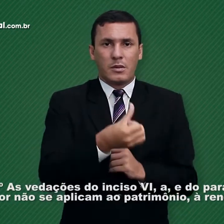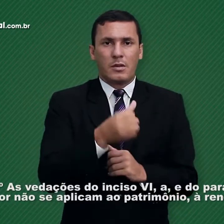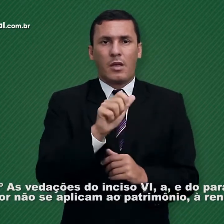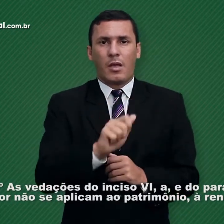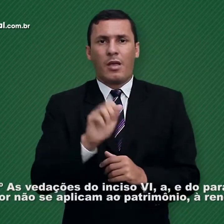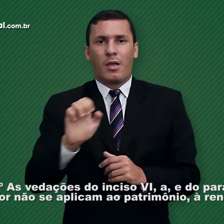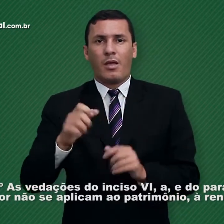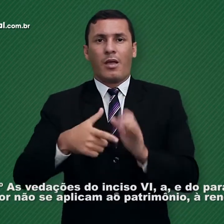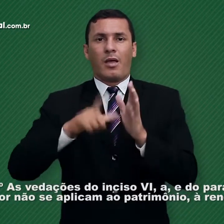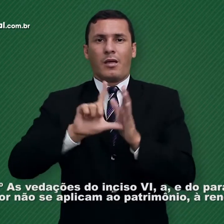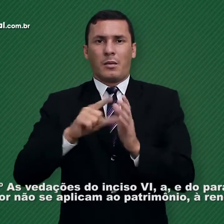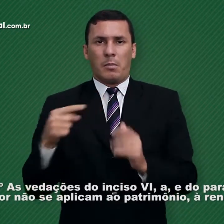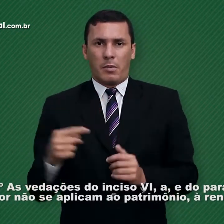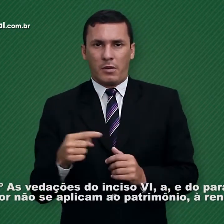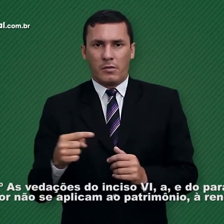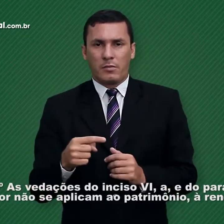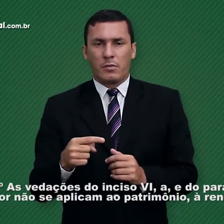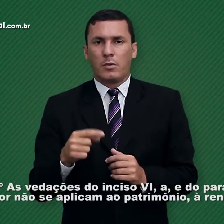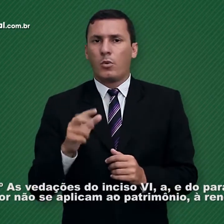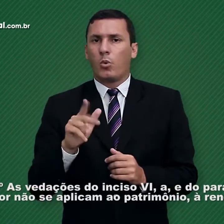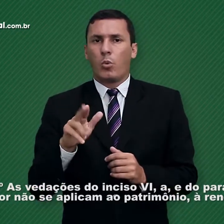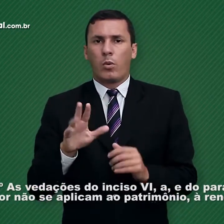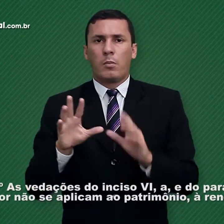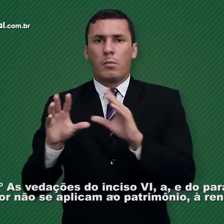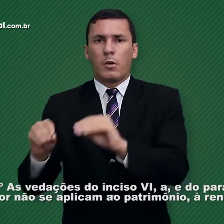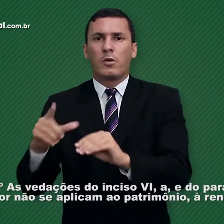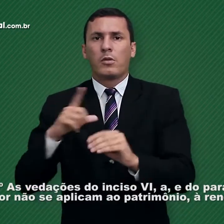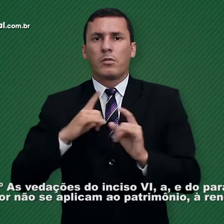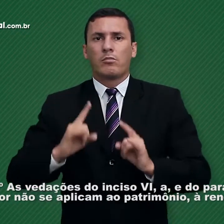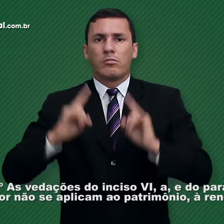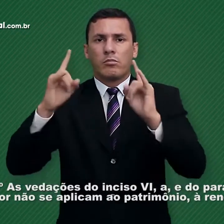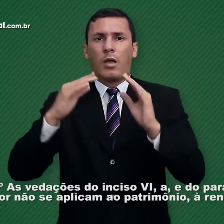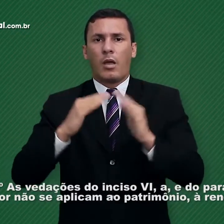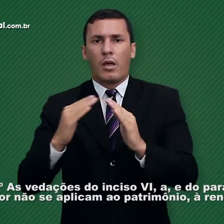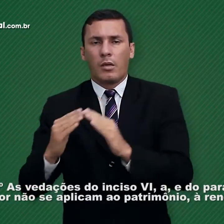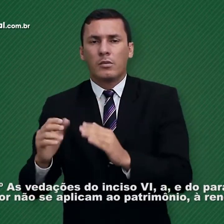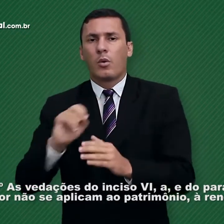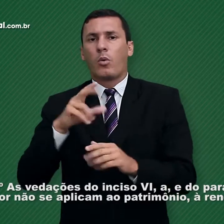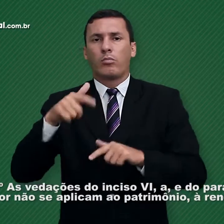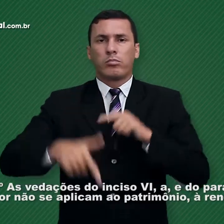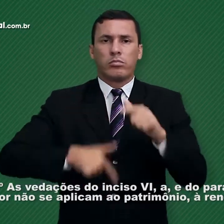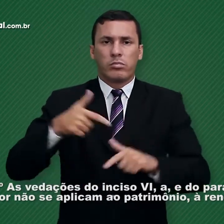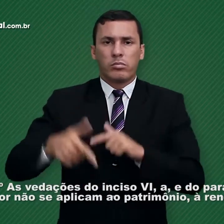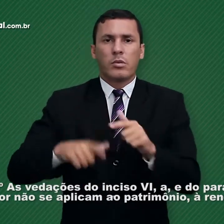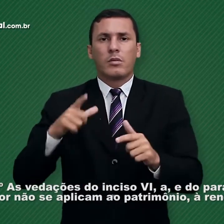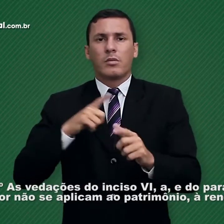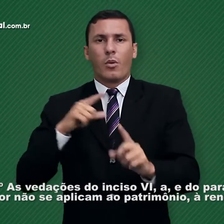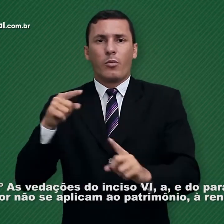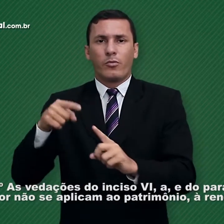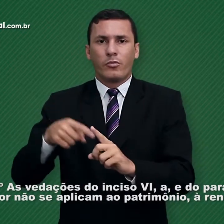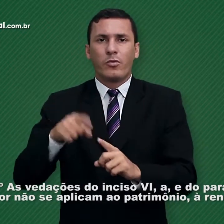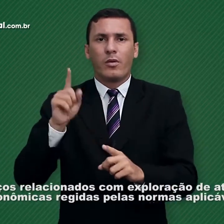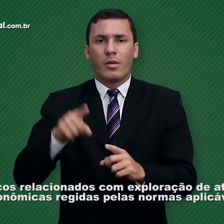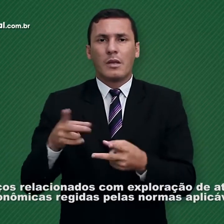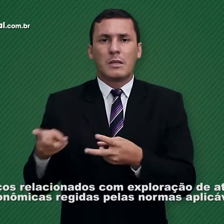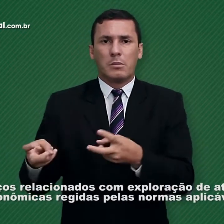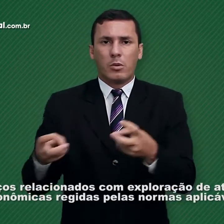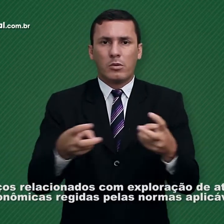do inciso 6 a é do parágrafo anterior não se aplicam ao patrimônio, à renda e aos serviços